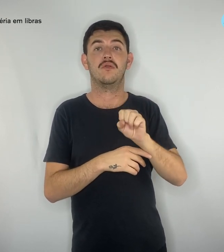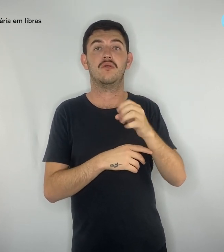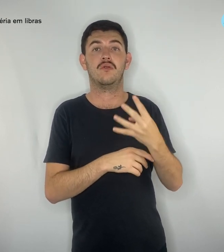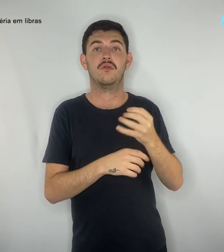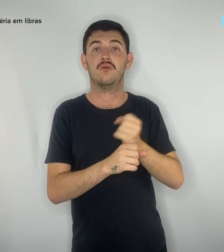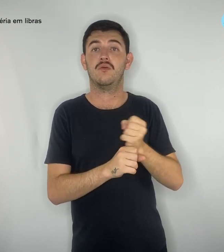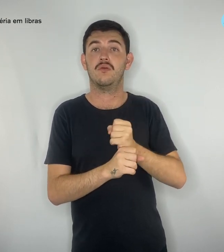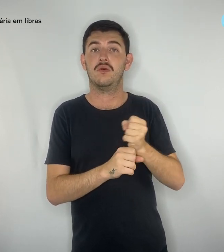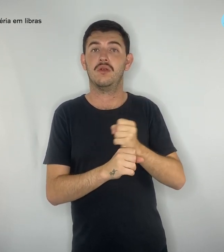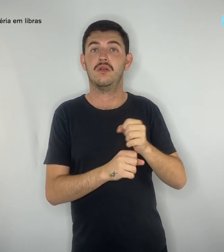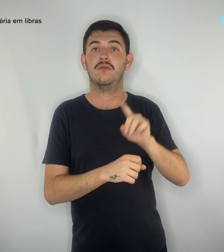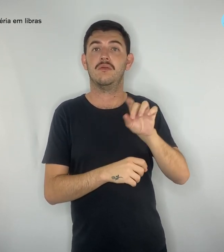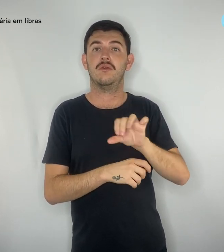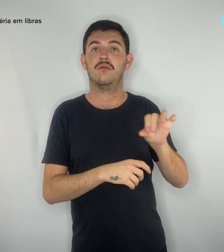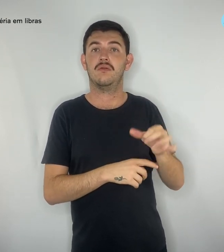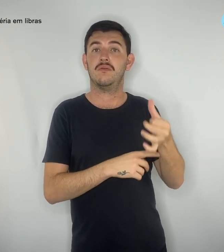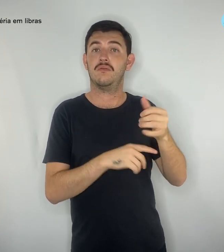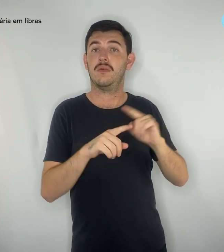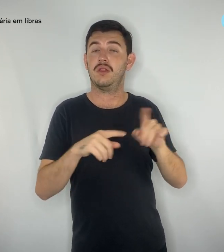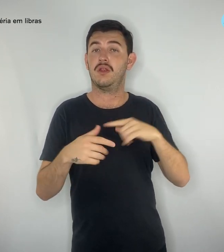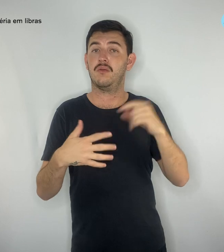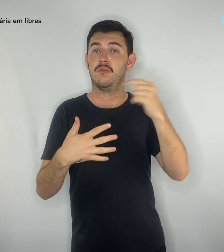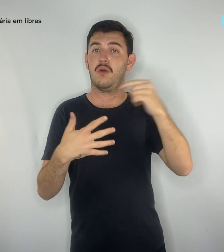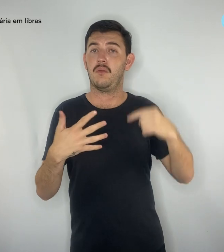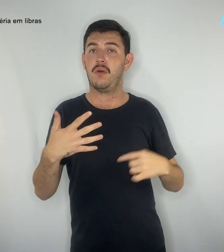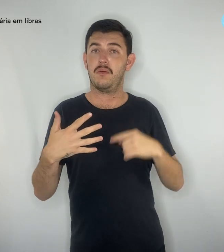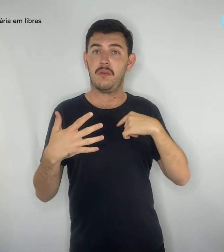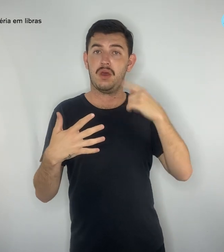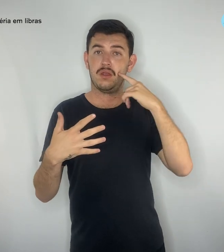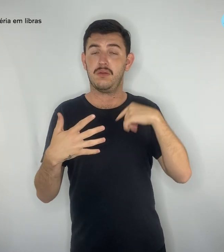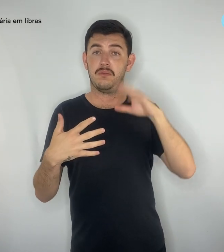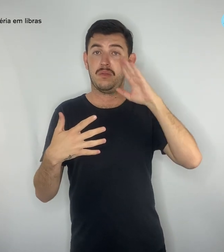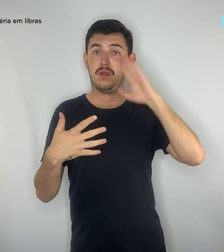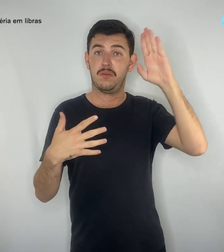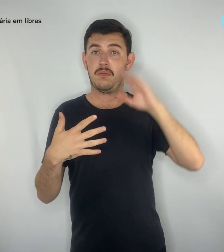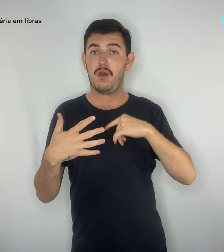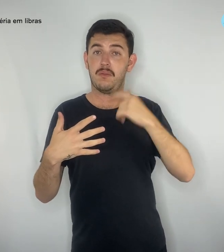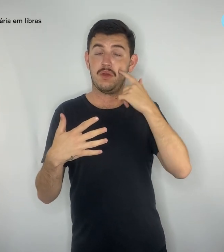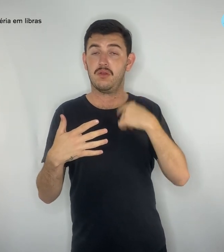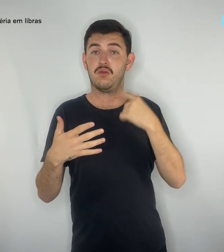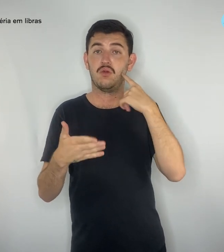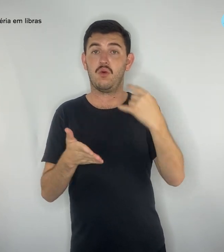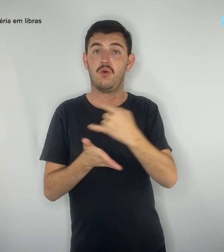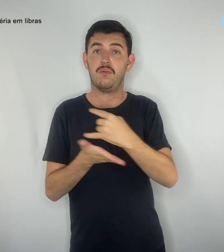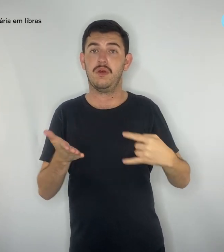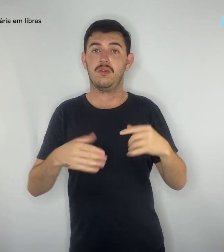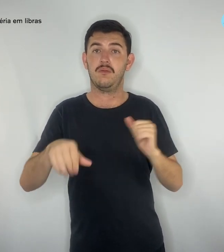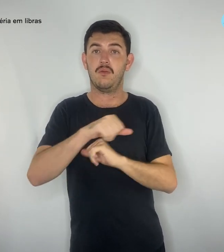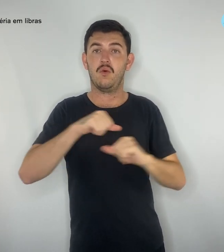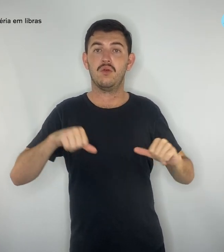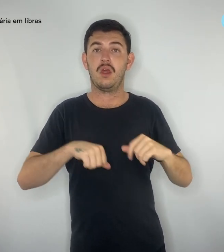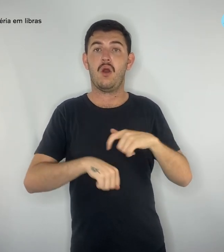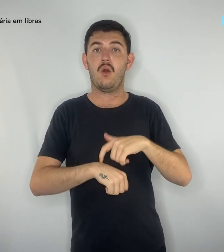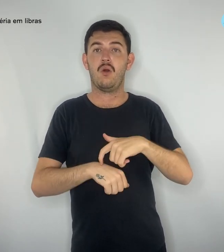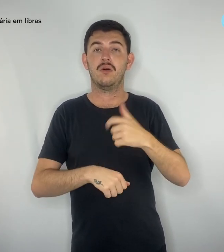principais pontos, o documento altera a carga horária da formação geral básica para 2